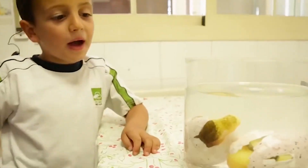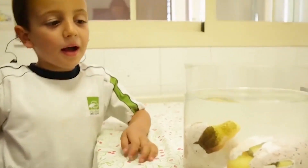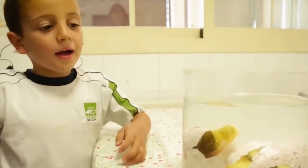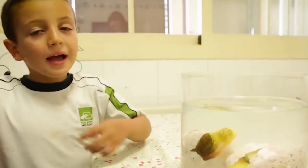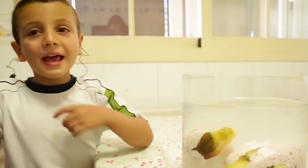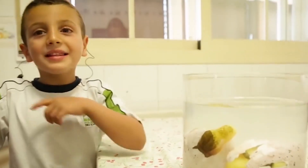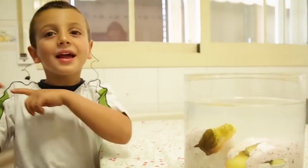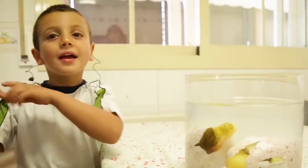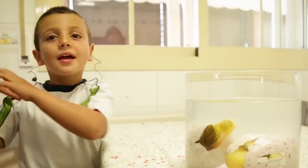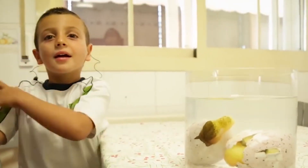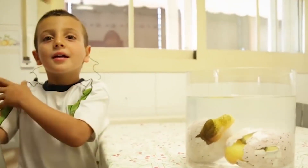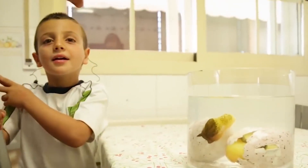sus hijas e hijos.